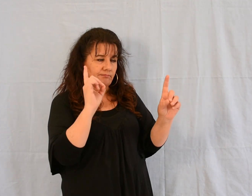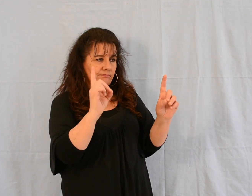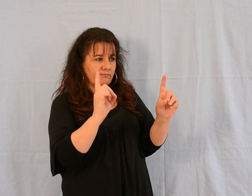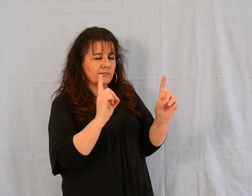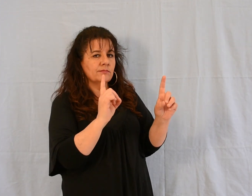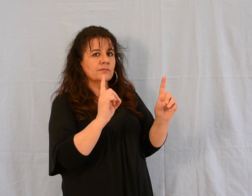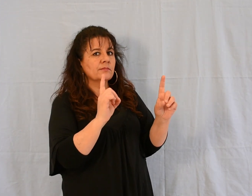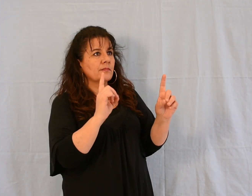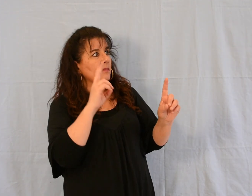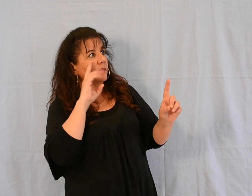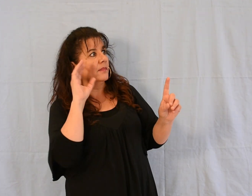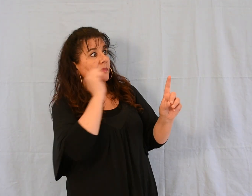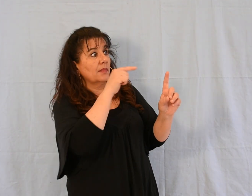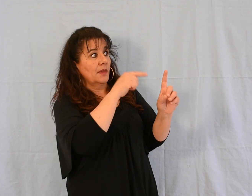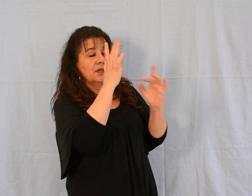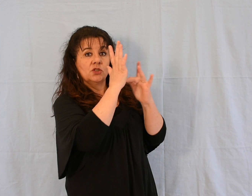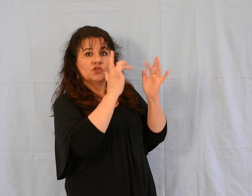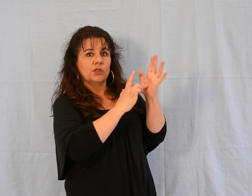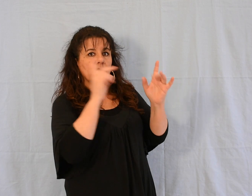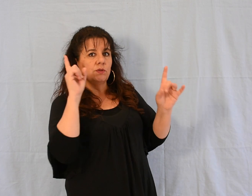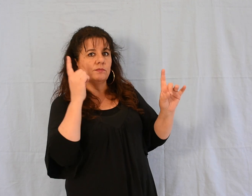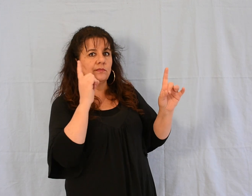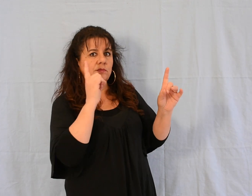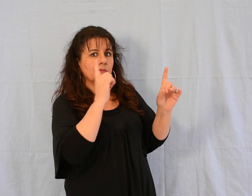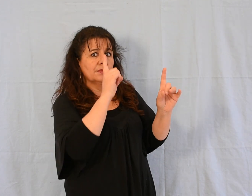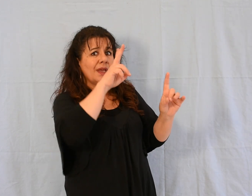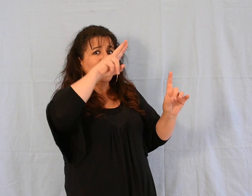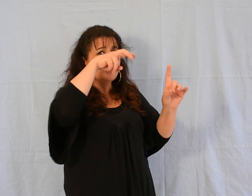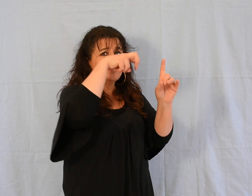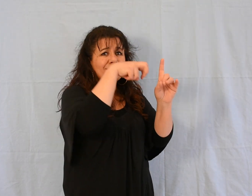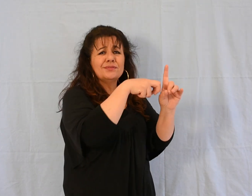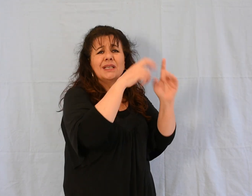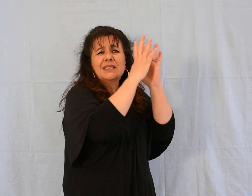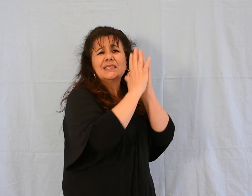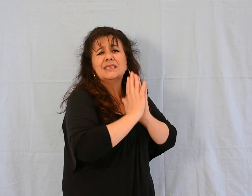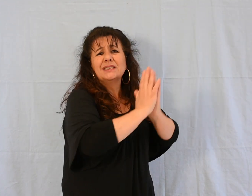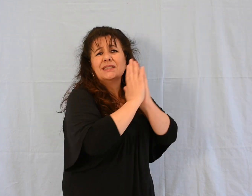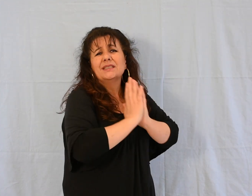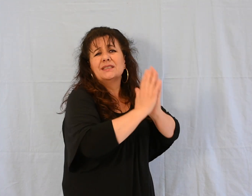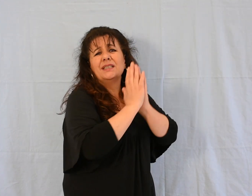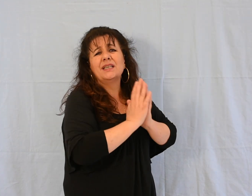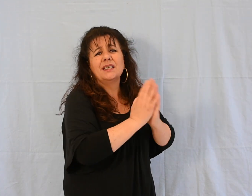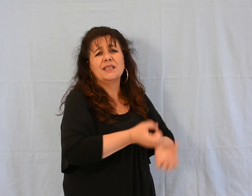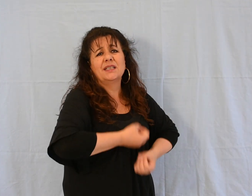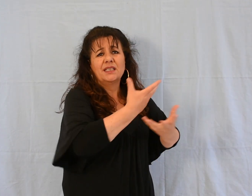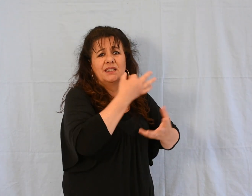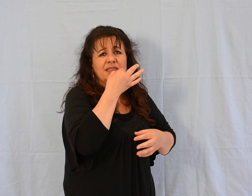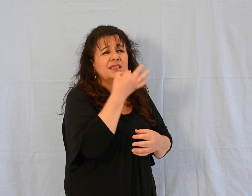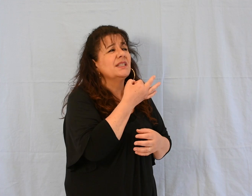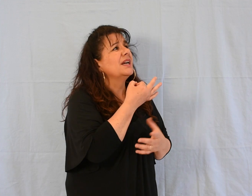Voyant Jésus, il tombe à ses pieds et le supplie instamment. « Ma fille, encore si